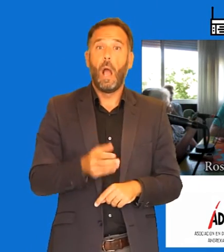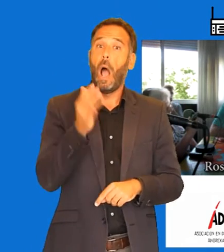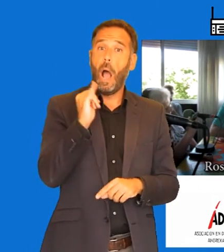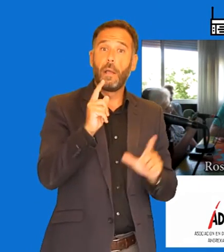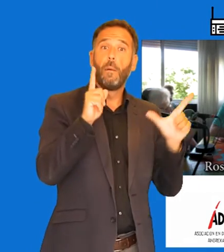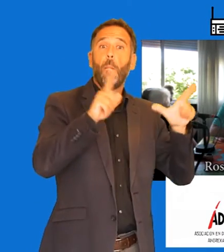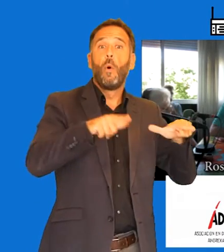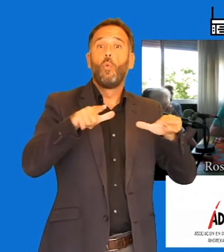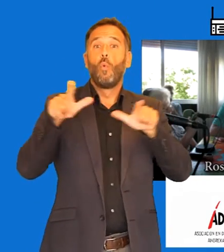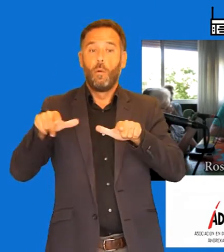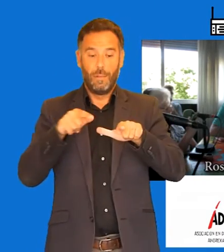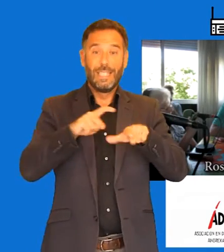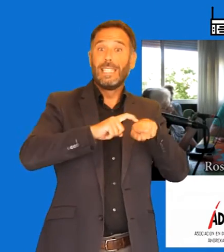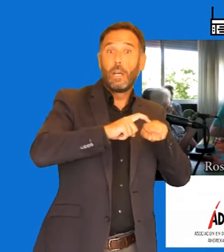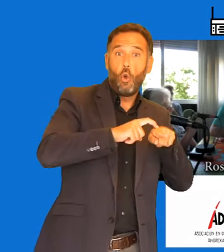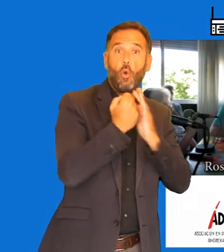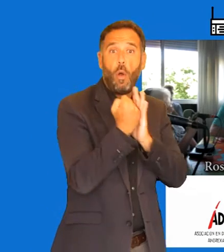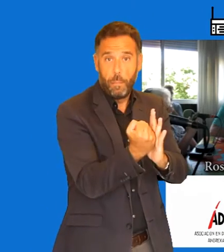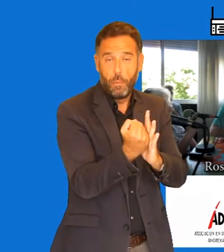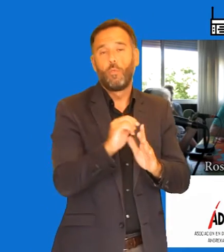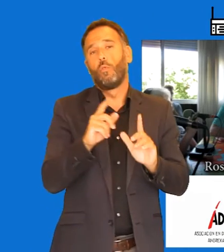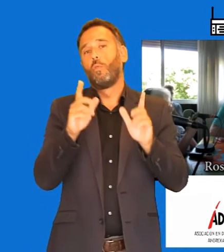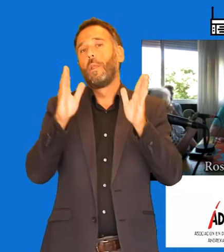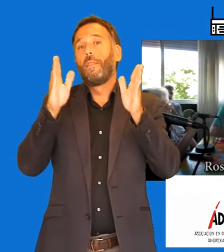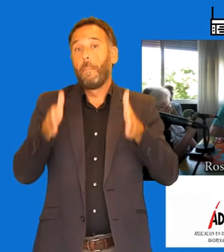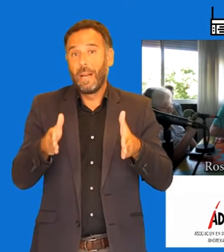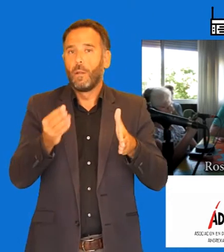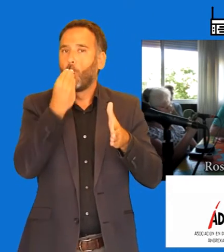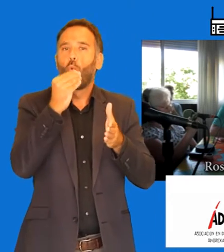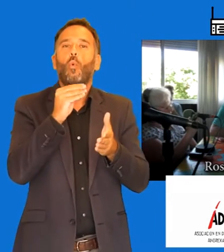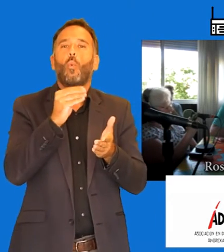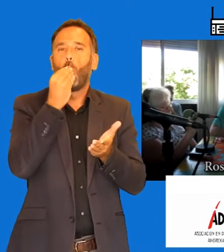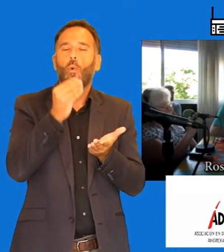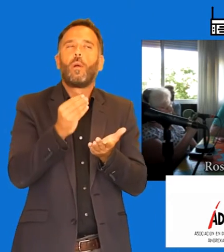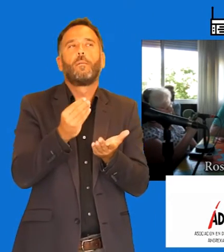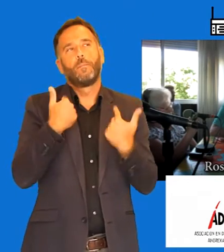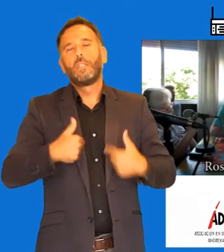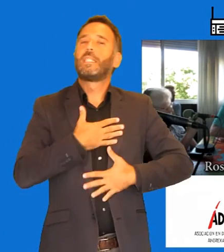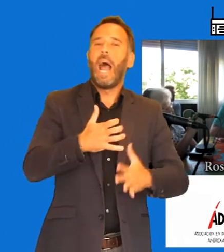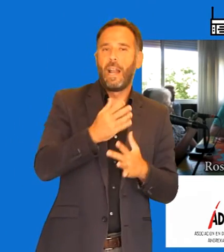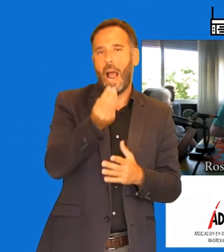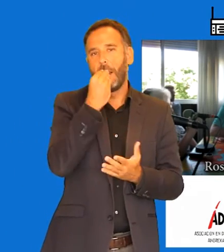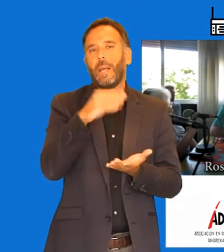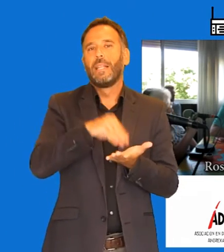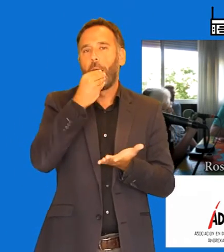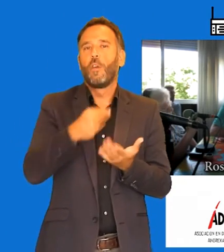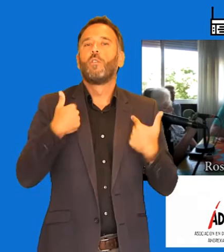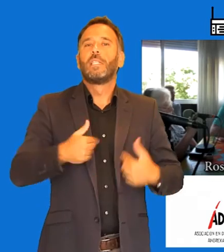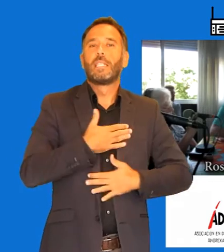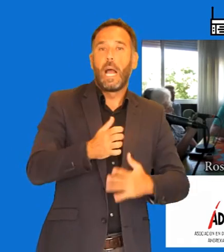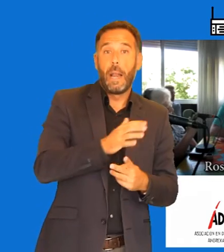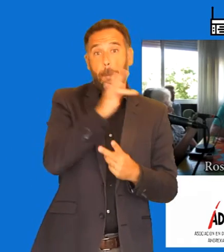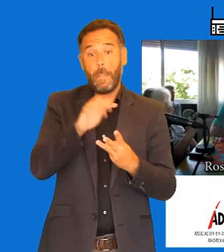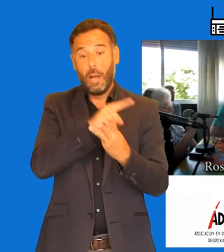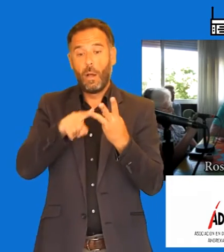psicológico, unos módulos de nutrición o de alimentación sana, que así lo llamamos nosotros, y unos grupos de